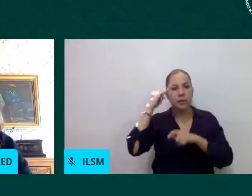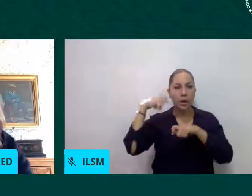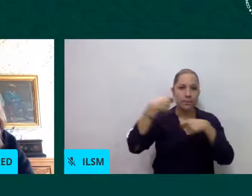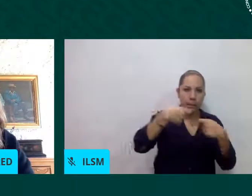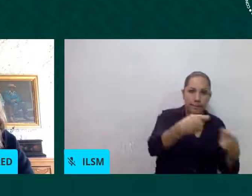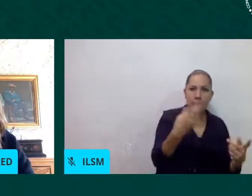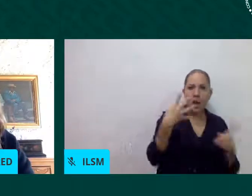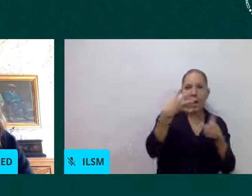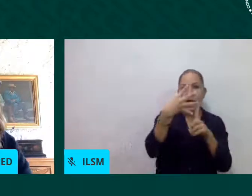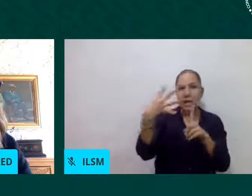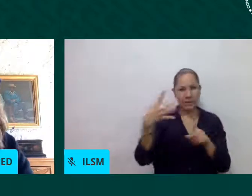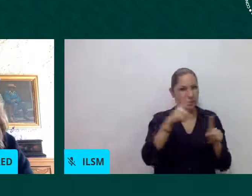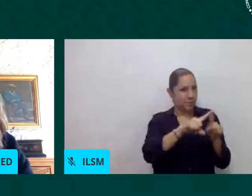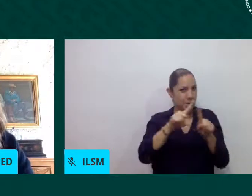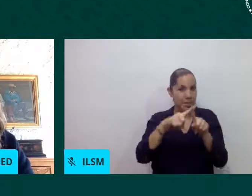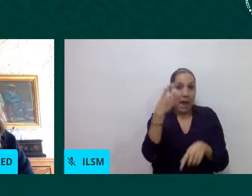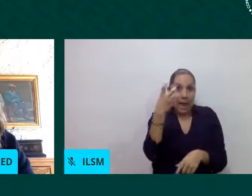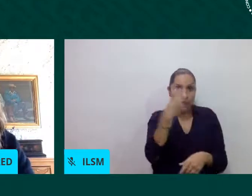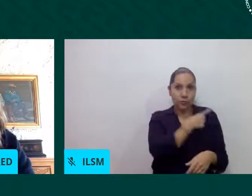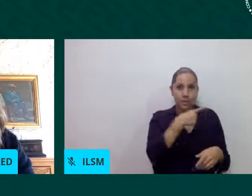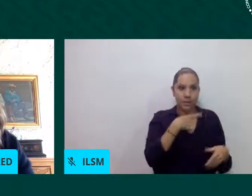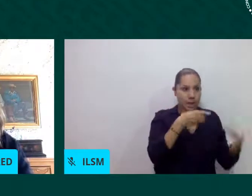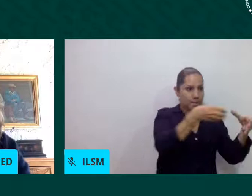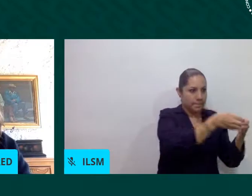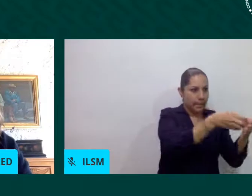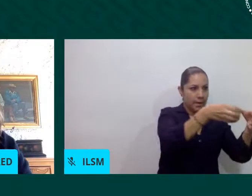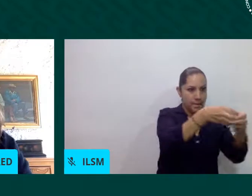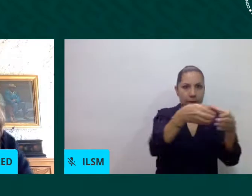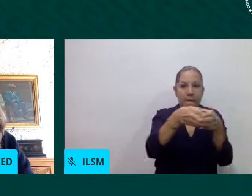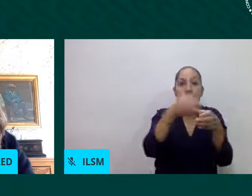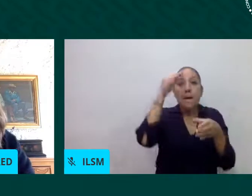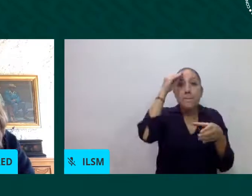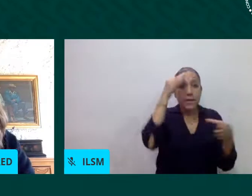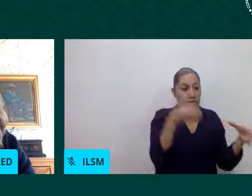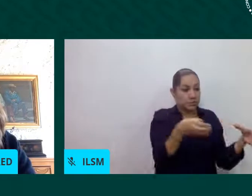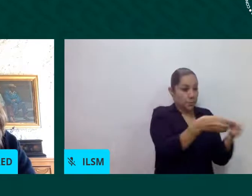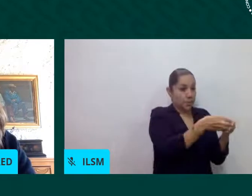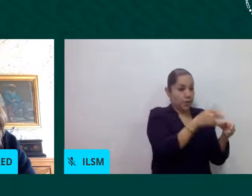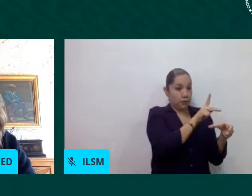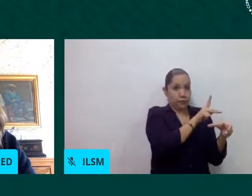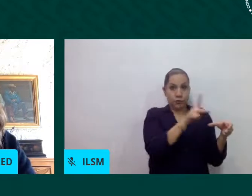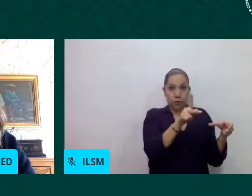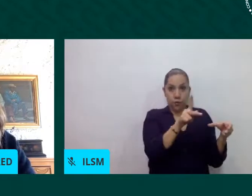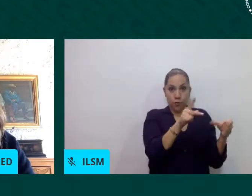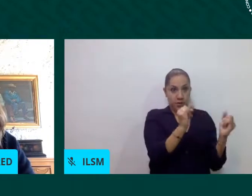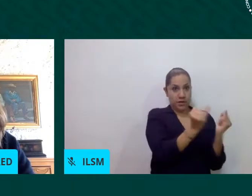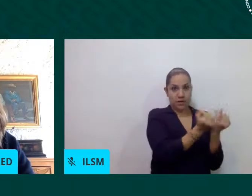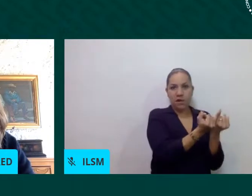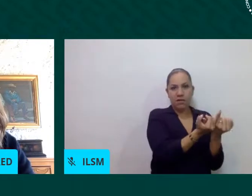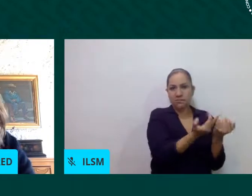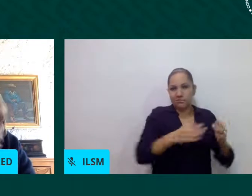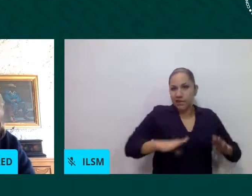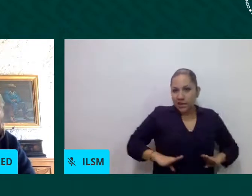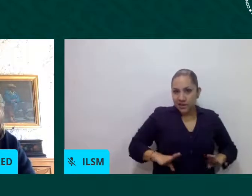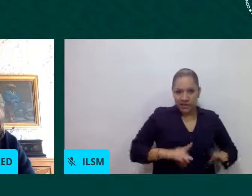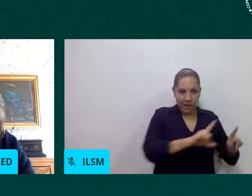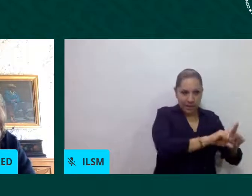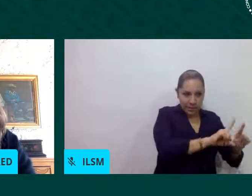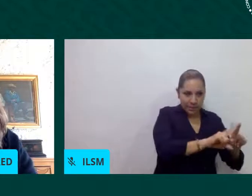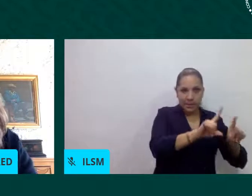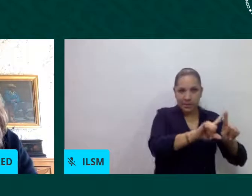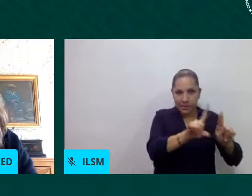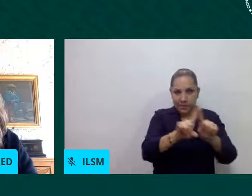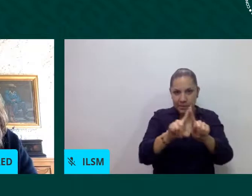perspectiva interseccional y la idea es que bueno a través de este programa pues se atienda el ingreso o la